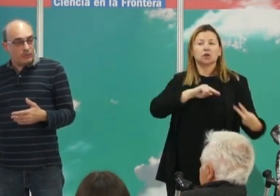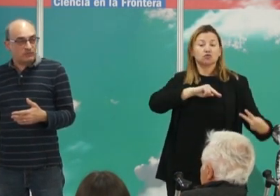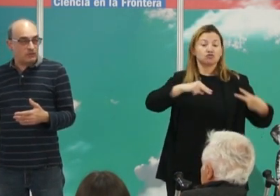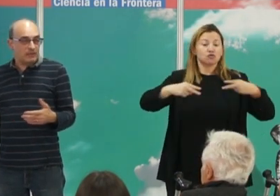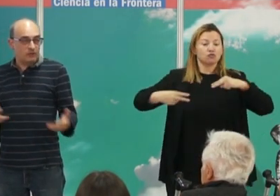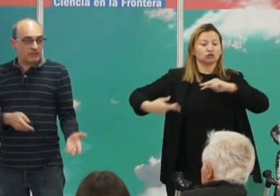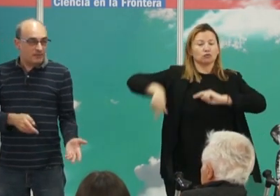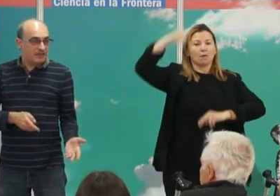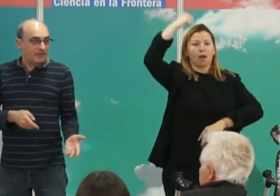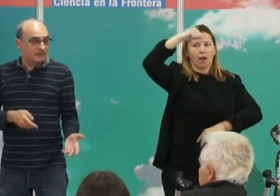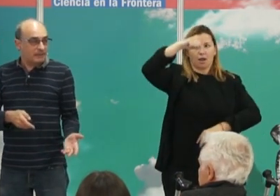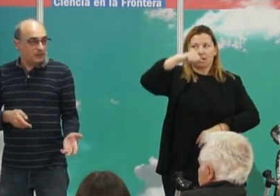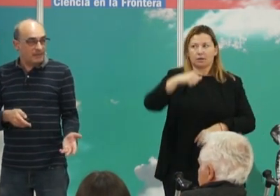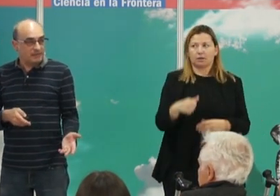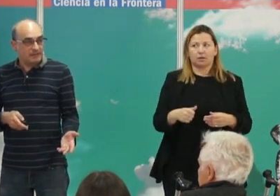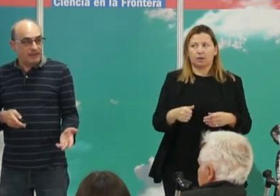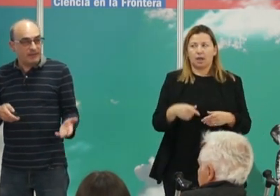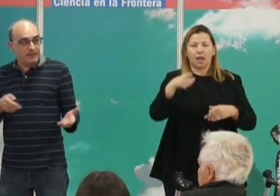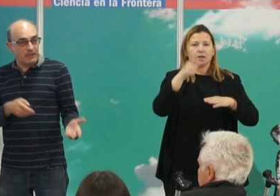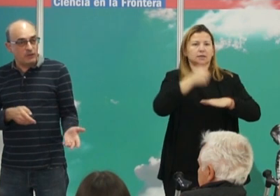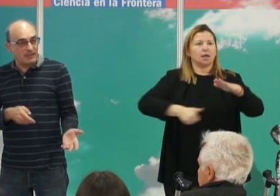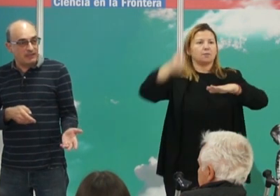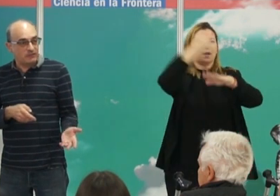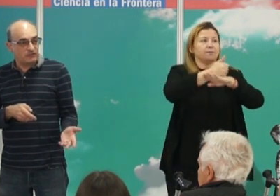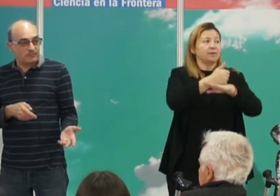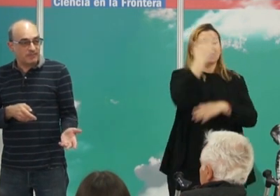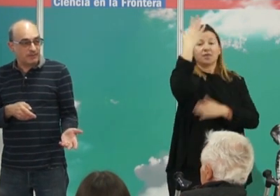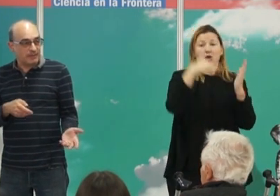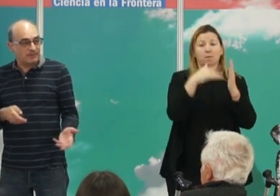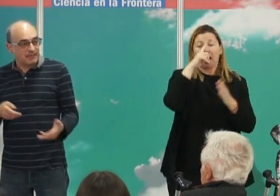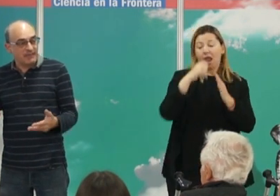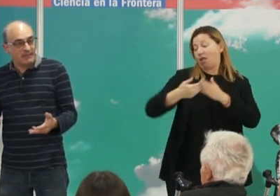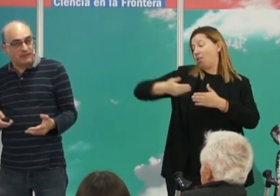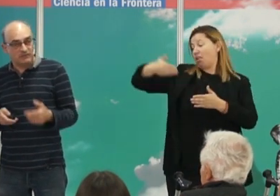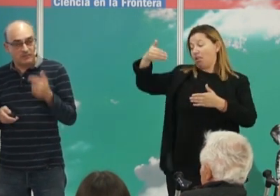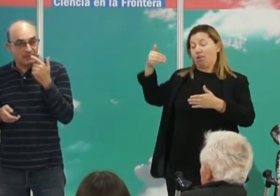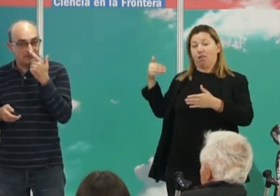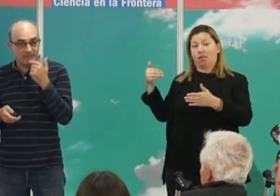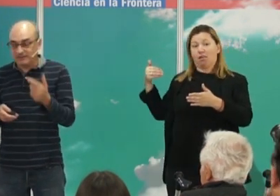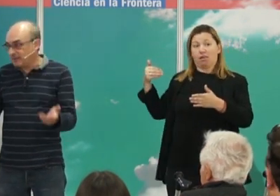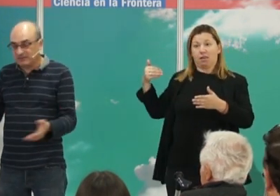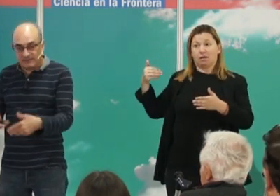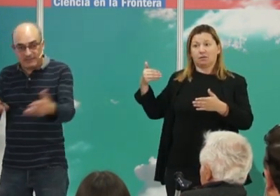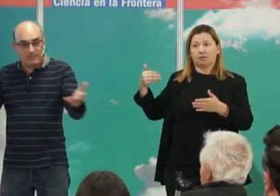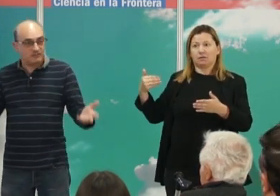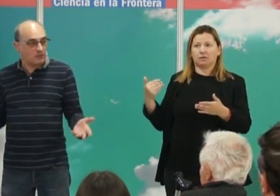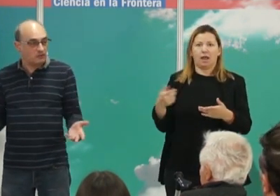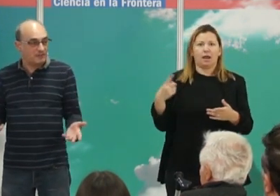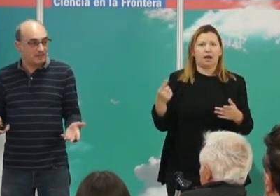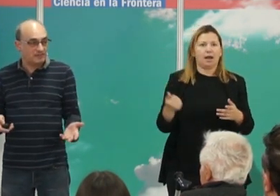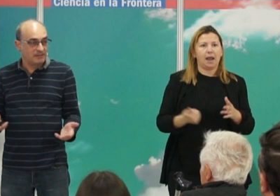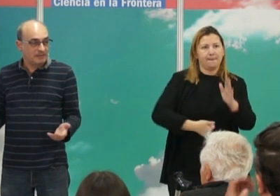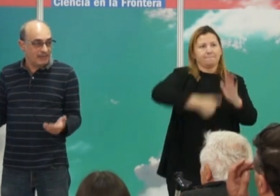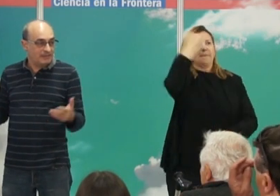haya impuesto a los que había anteriormente. Hace 5.000 años, antes de la llegada de los nómadas de las estepas, había más